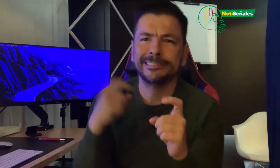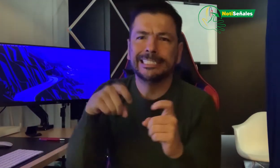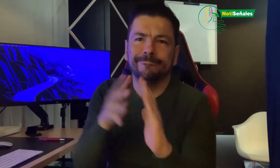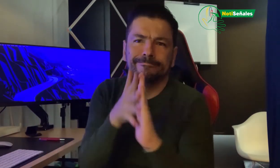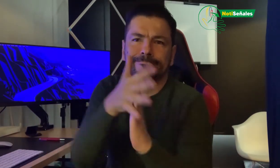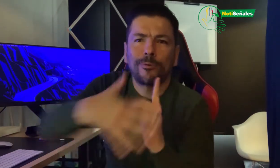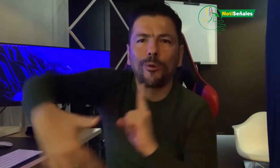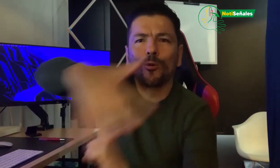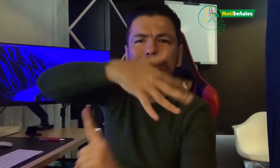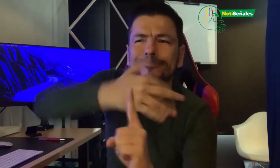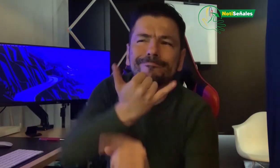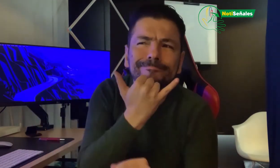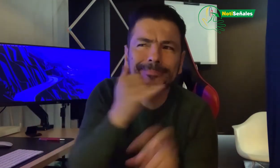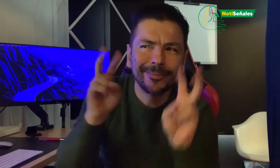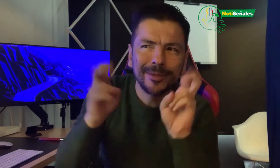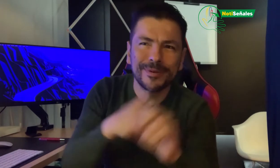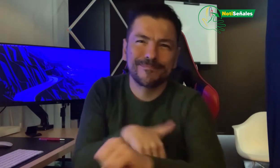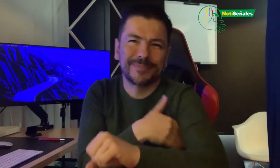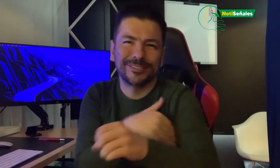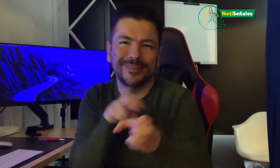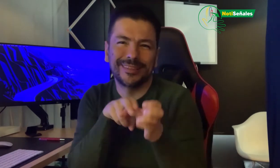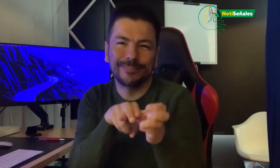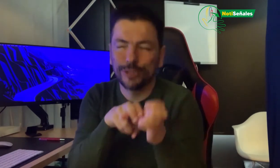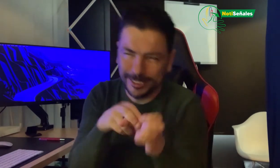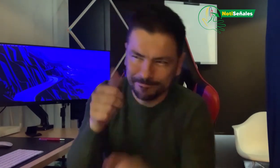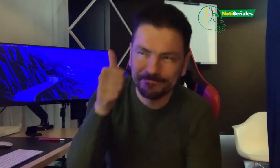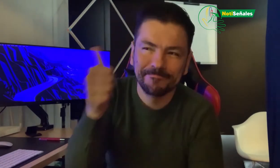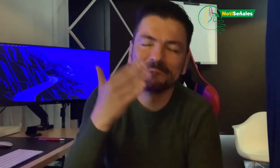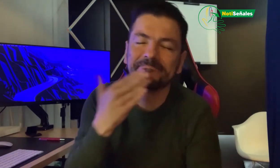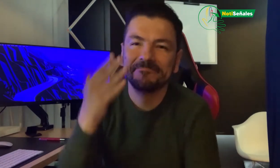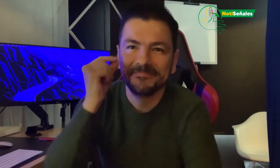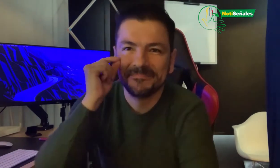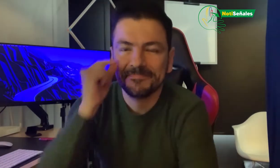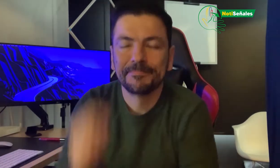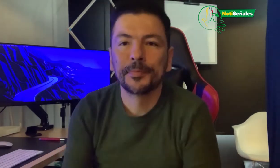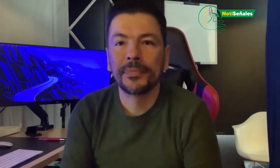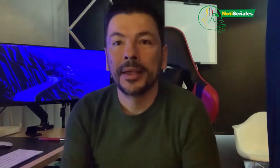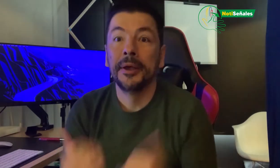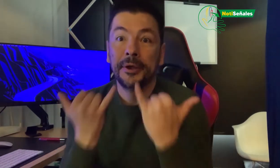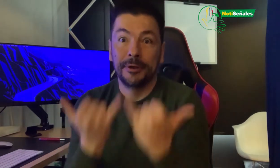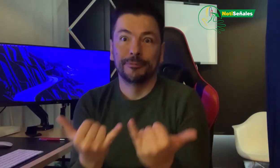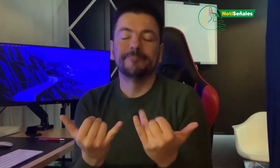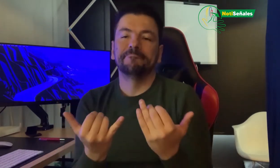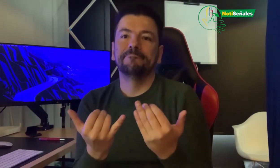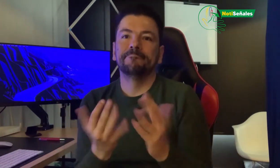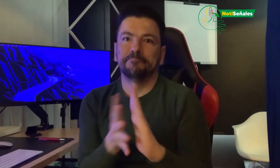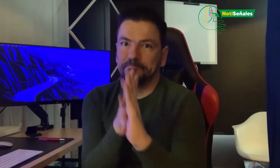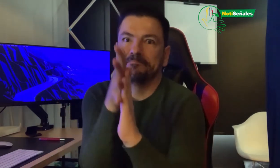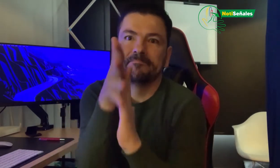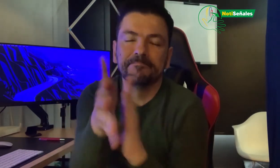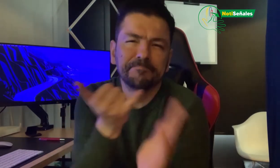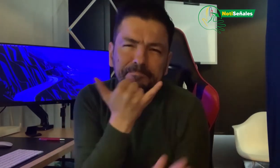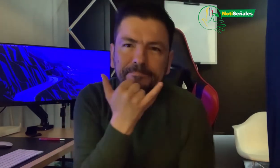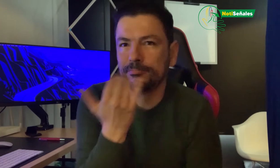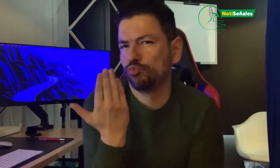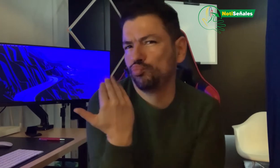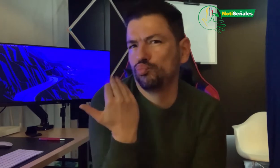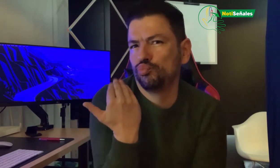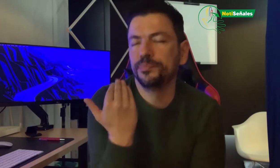poco de contexto en cuanto al Ministerio de Transporte. Quiero contarles en un pasado miércoles a las 2 de la tarde